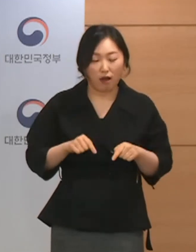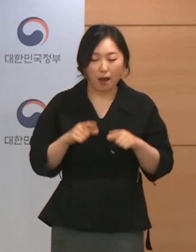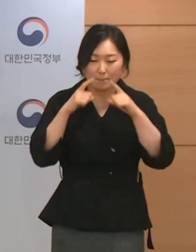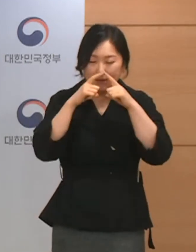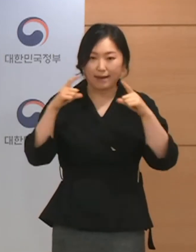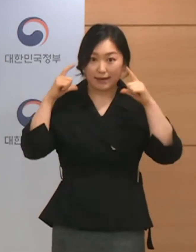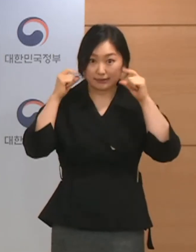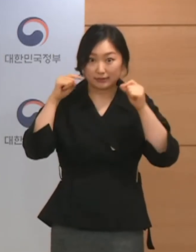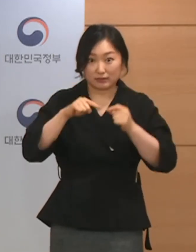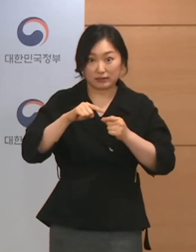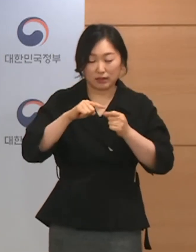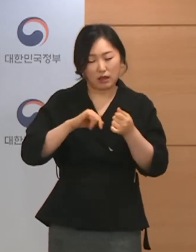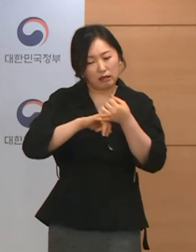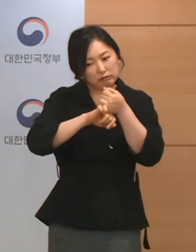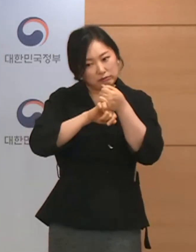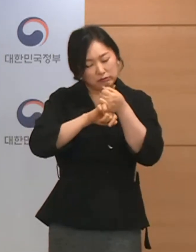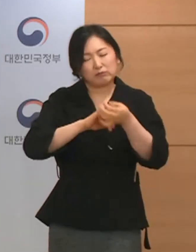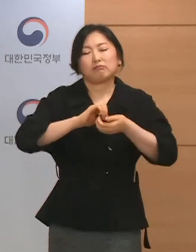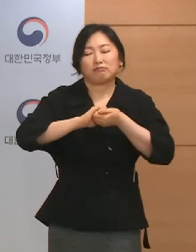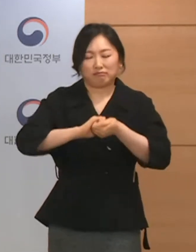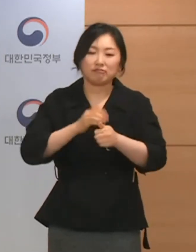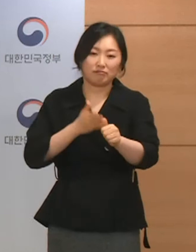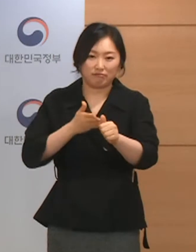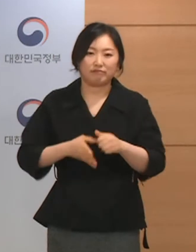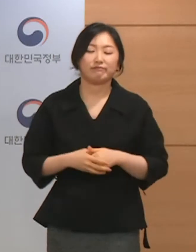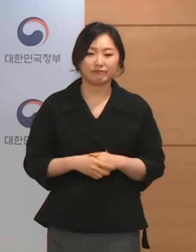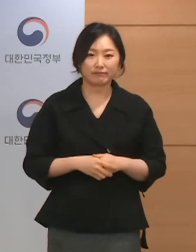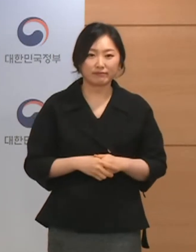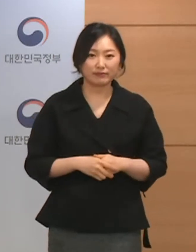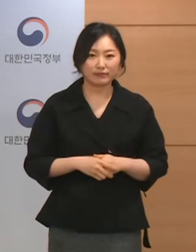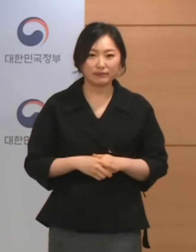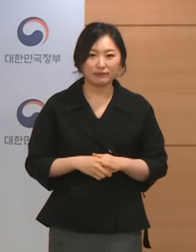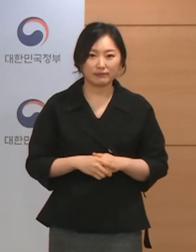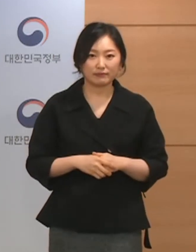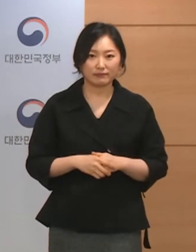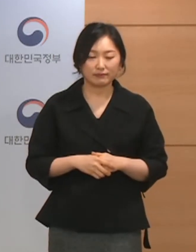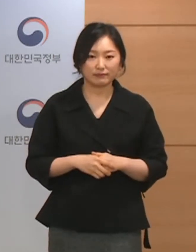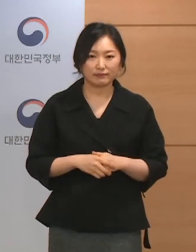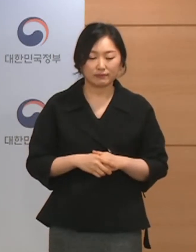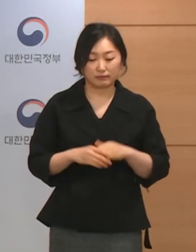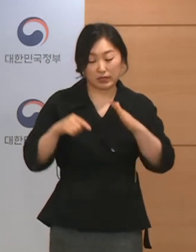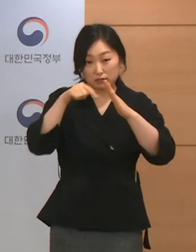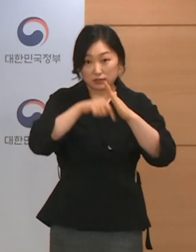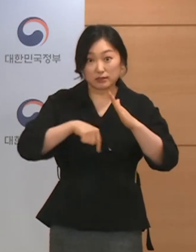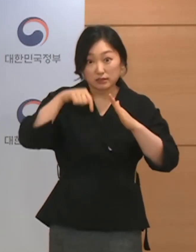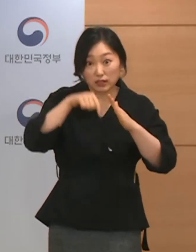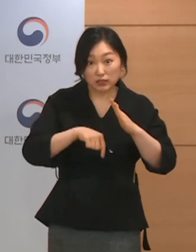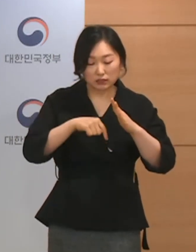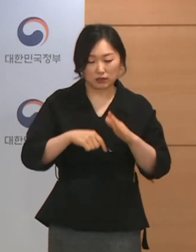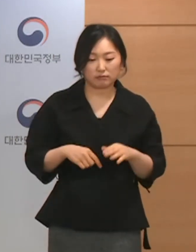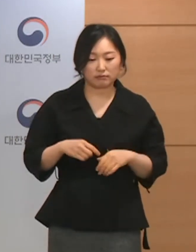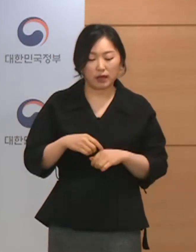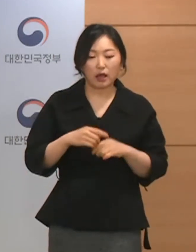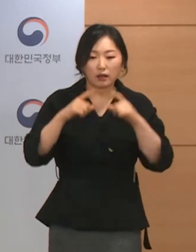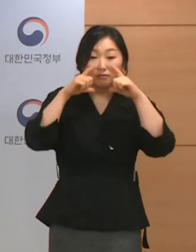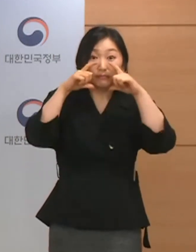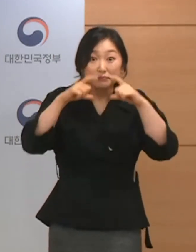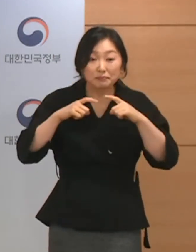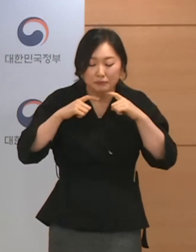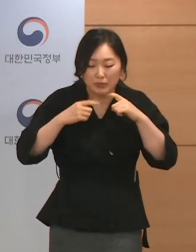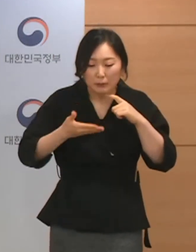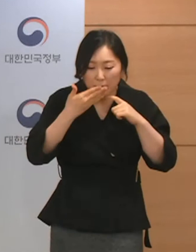수칙이 소홀해지는 일이 있어서는 안 되겠습니다. 실내에서는 음식을 먹고 마실 때를